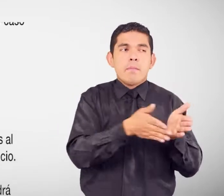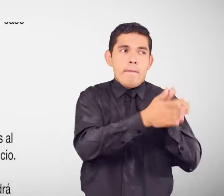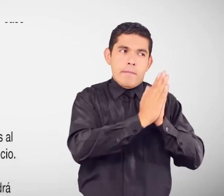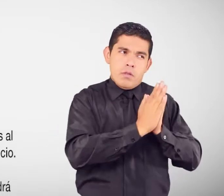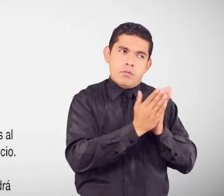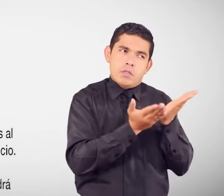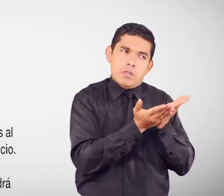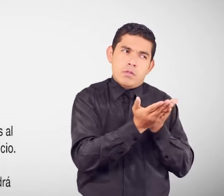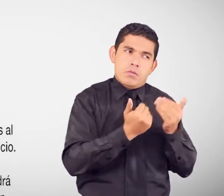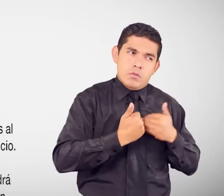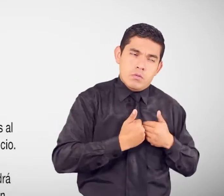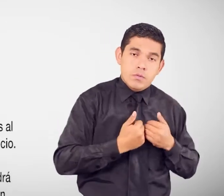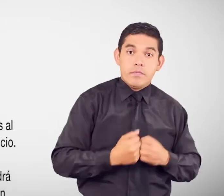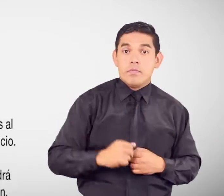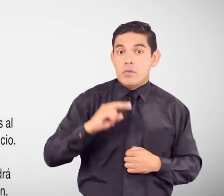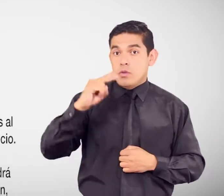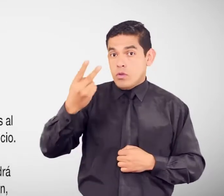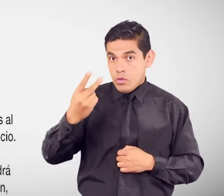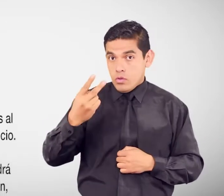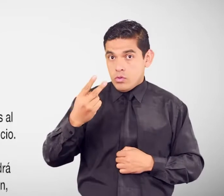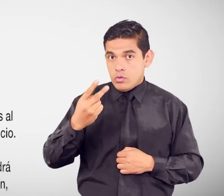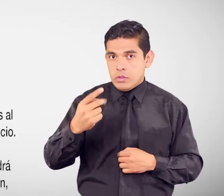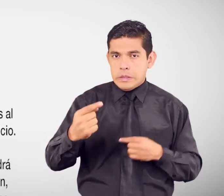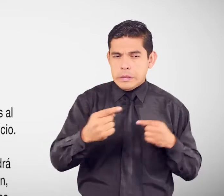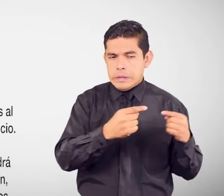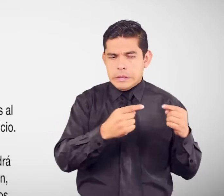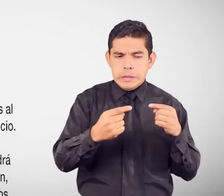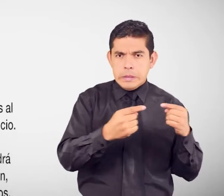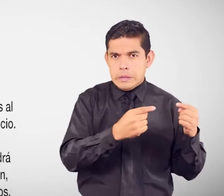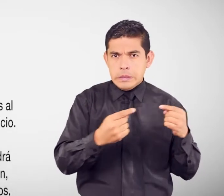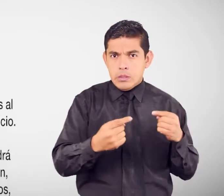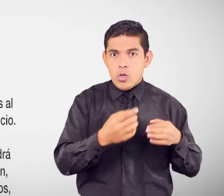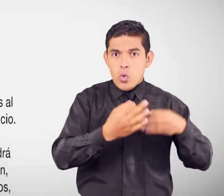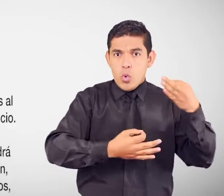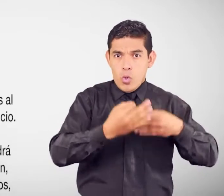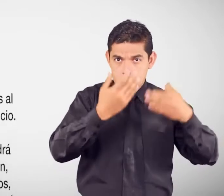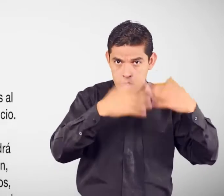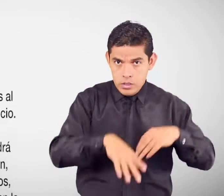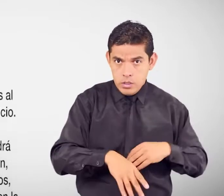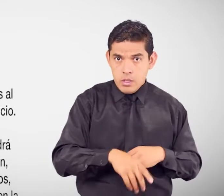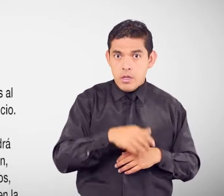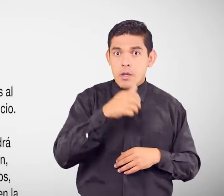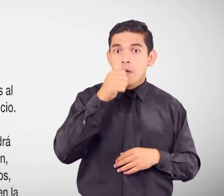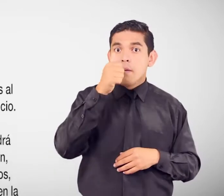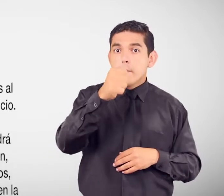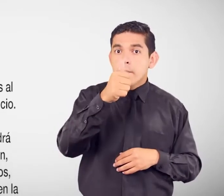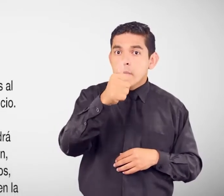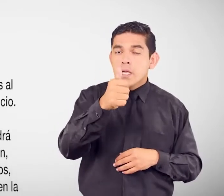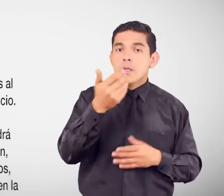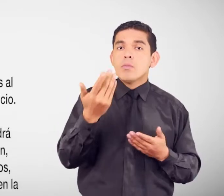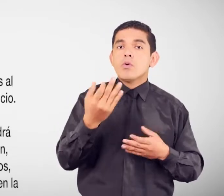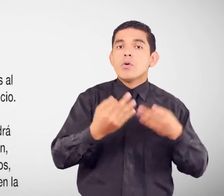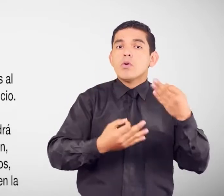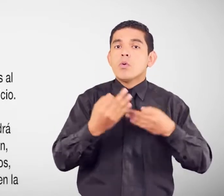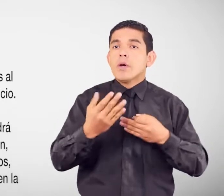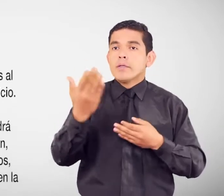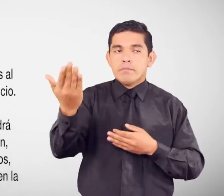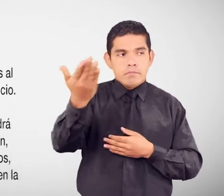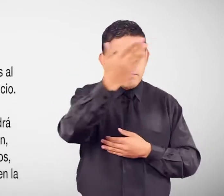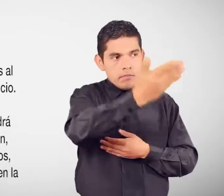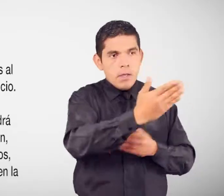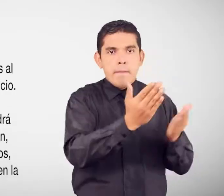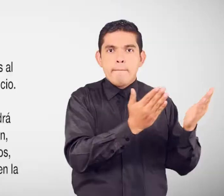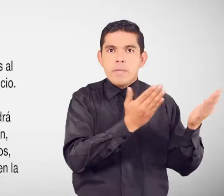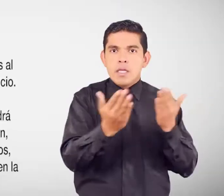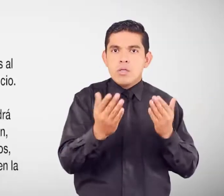servicio 2. De encontrarse el conflicto En conocimiento de un juez El mismo podrá ser derivado A los centros de mediación